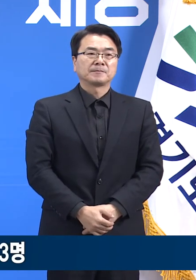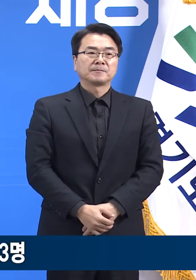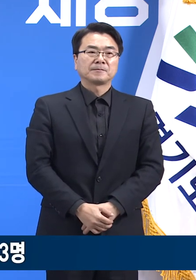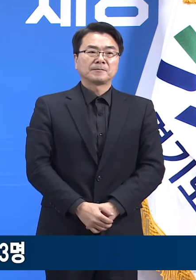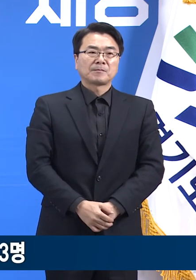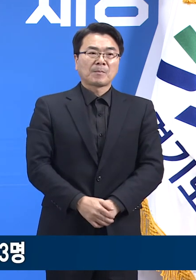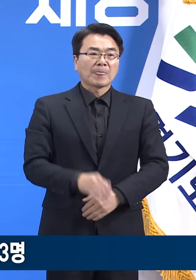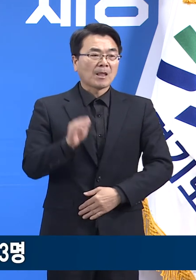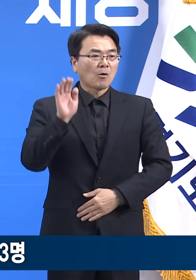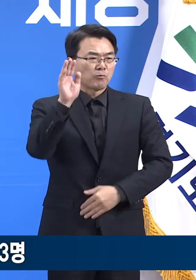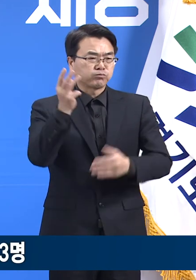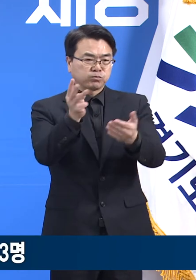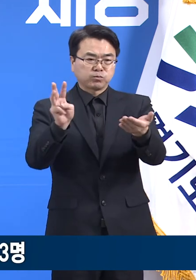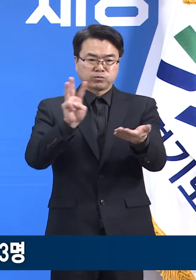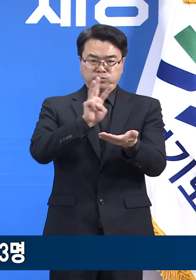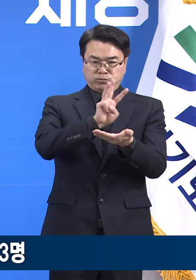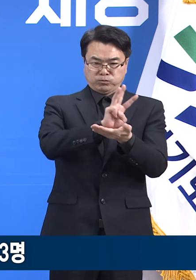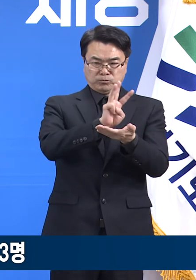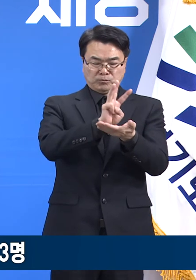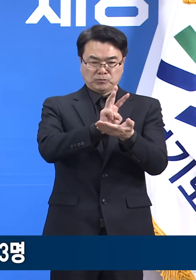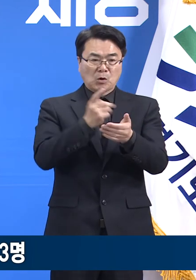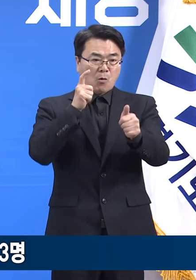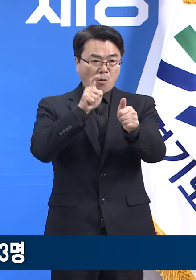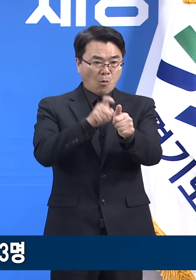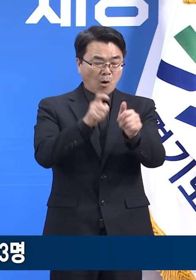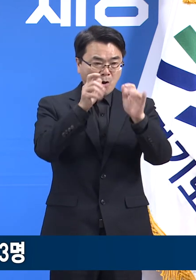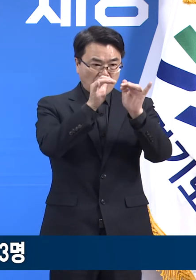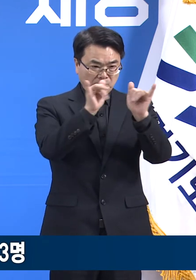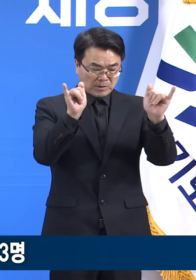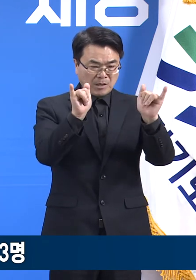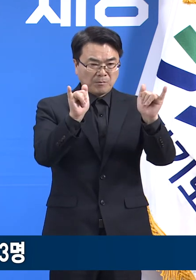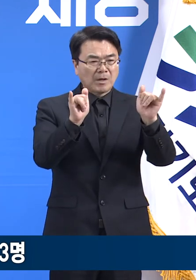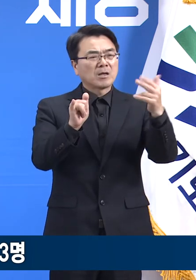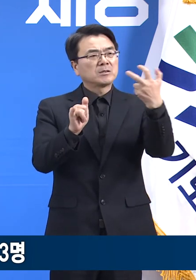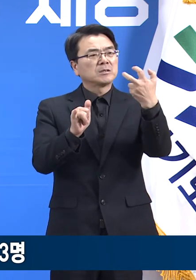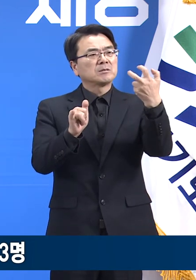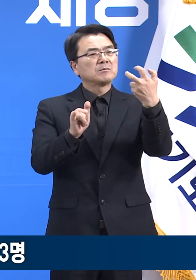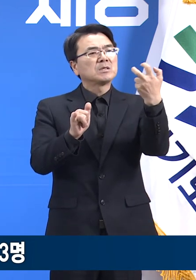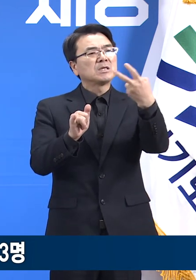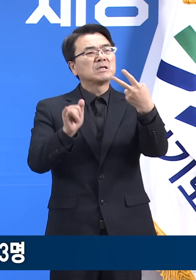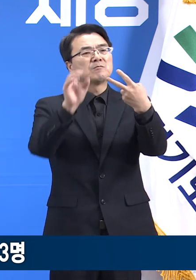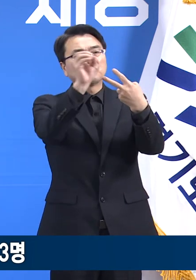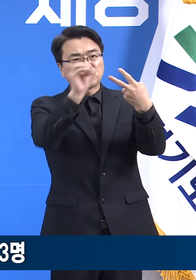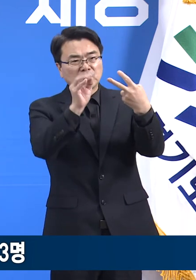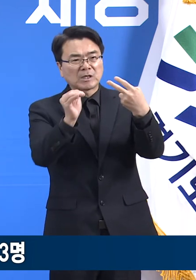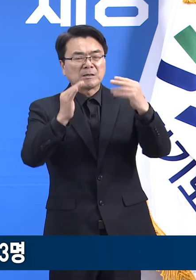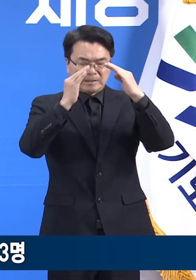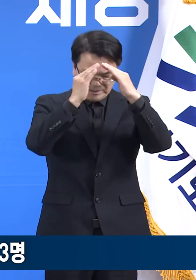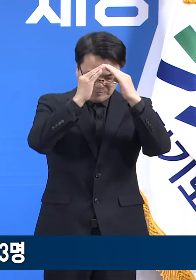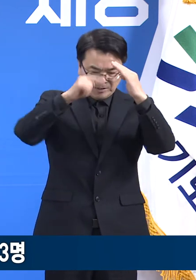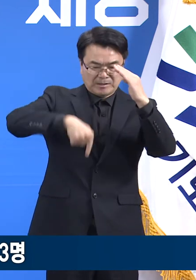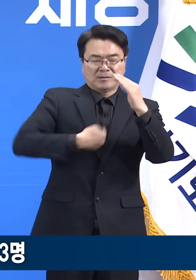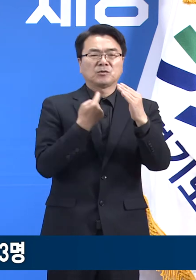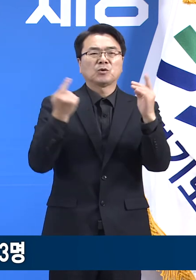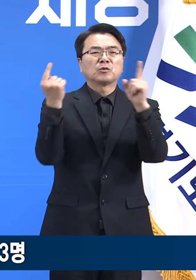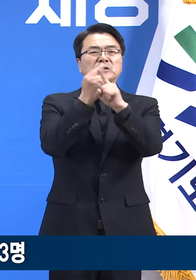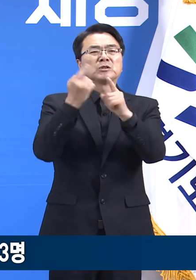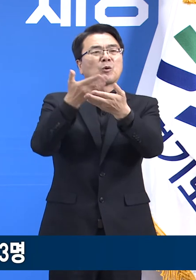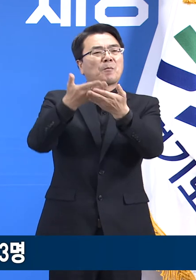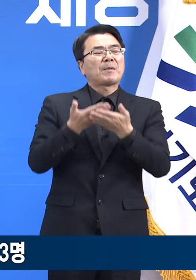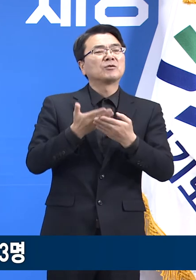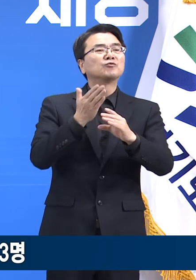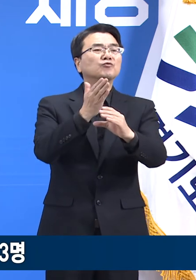최근 수도권 신규 확진자의 72%가 재택치료를 받고 있습니다. 12월 27일 18시 기준 도내